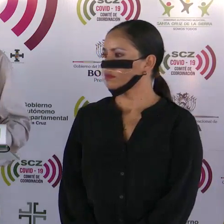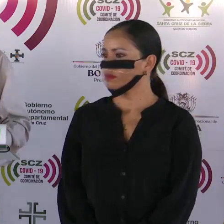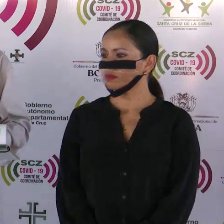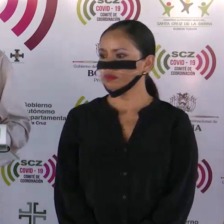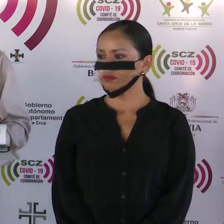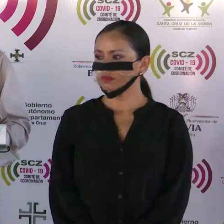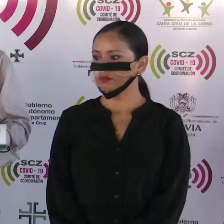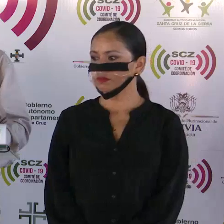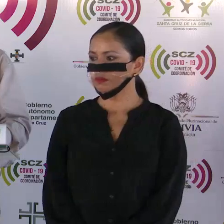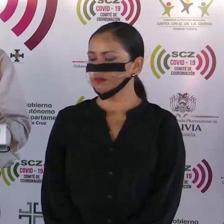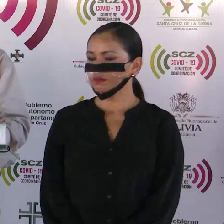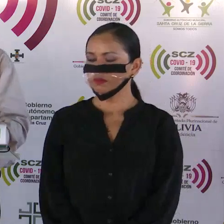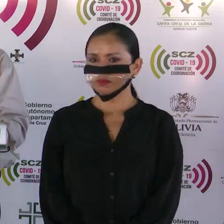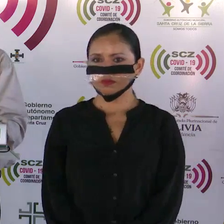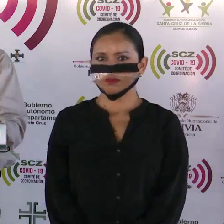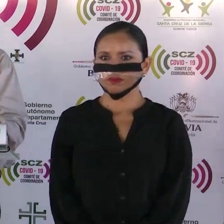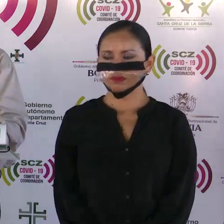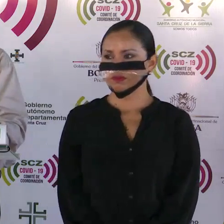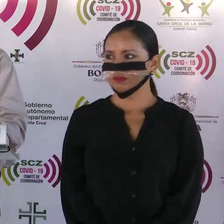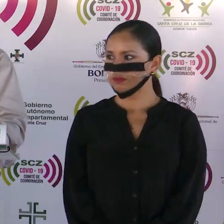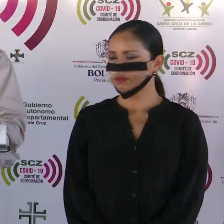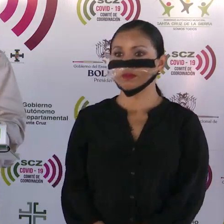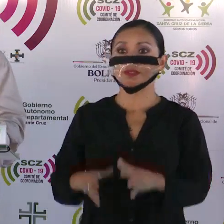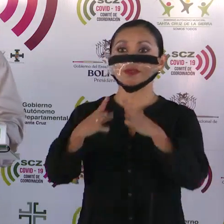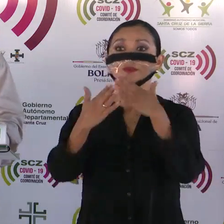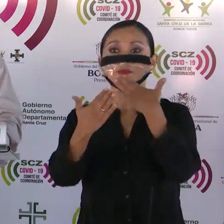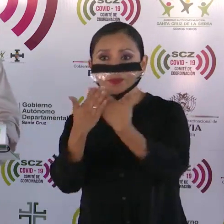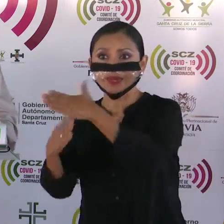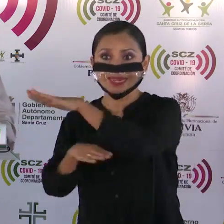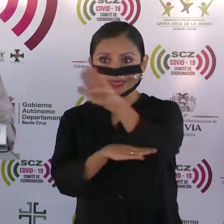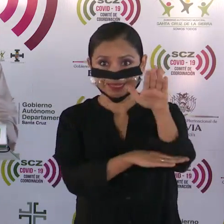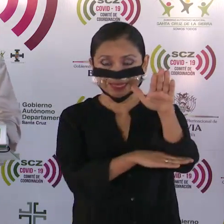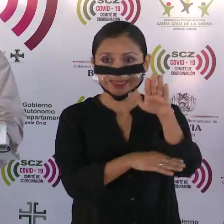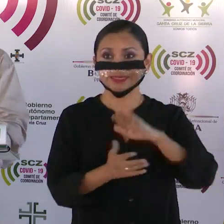población leyendo un pronunciamiento. Gobernador, adelante, por favor. Buenas tardes.